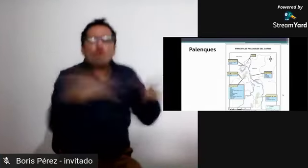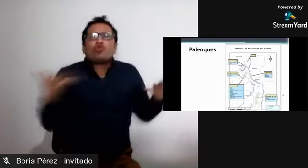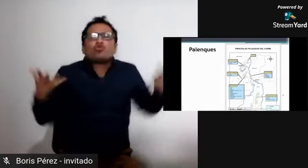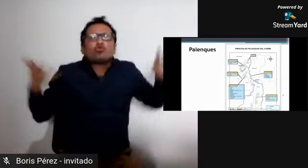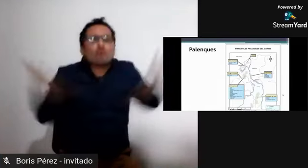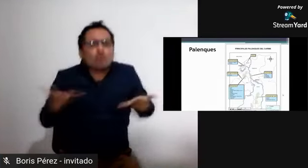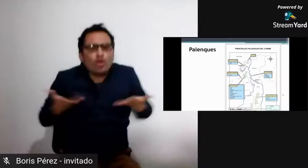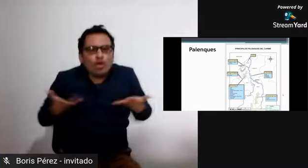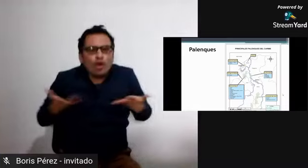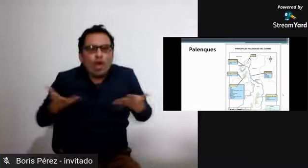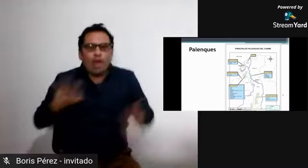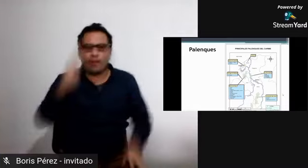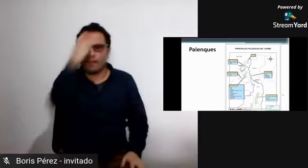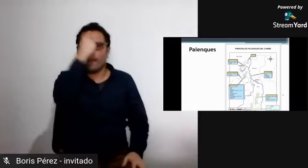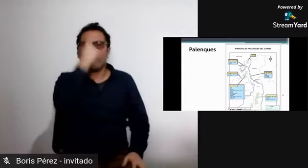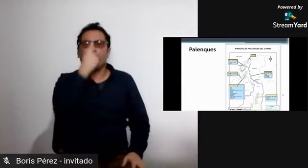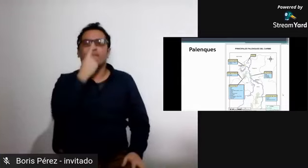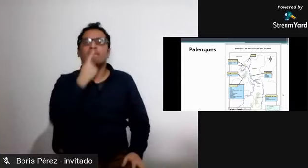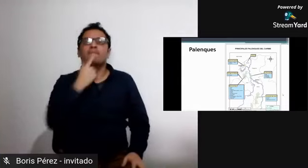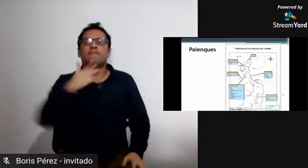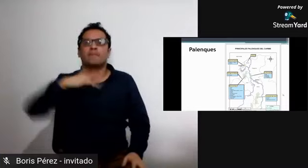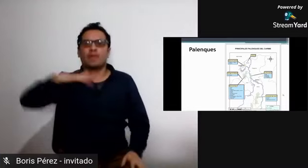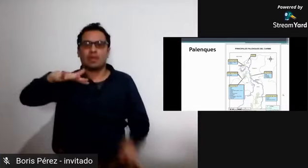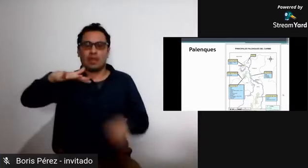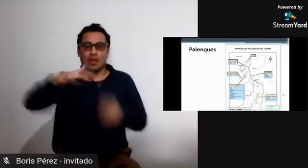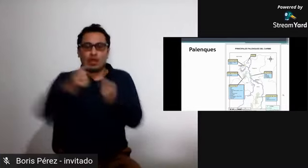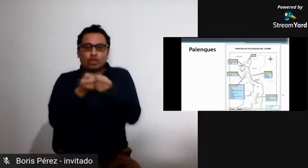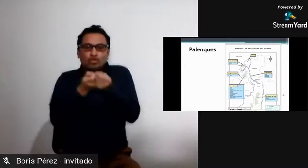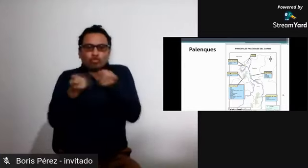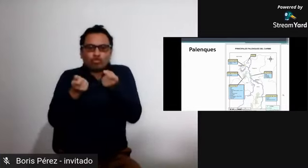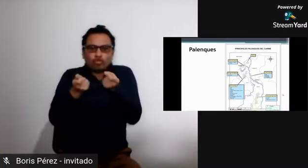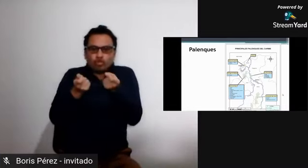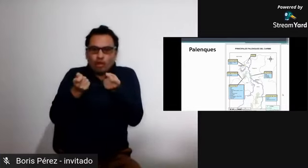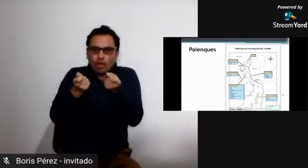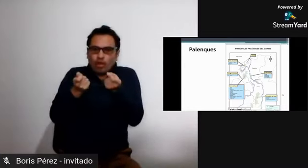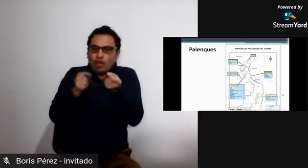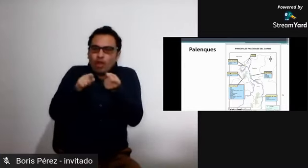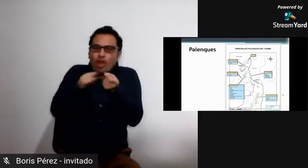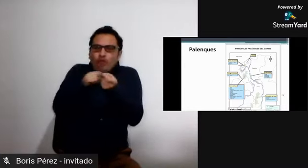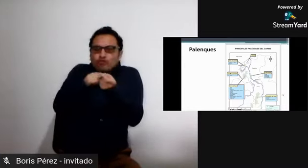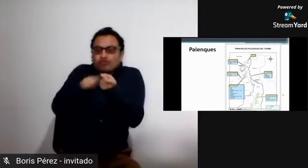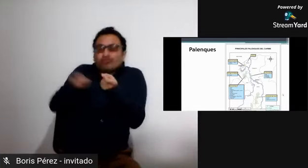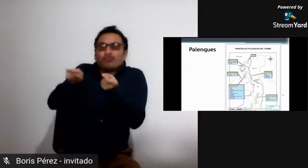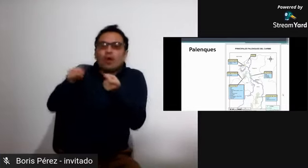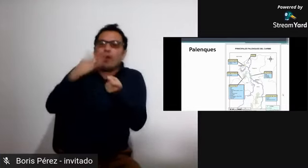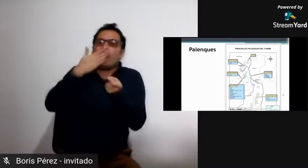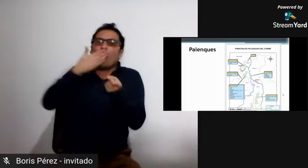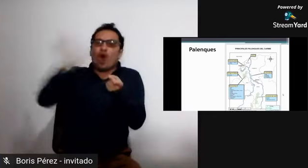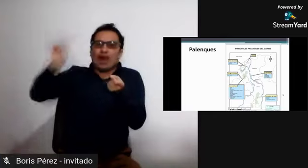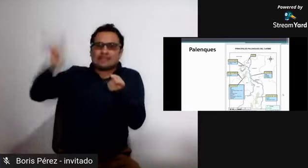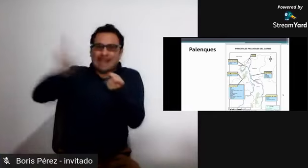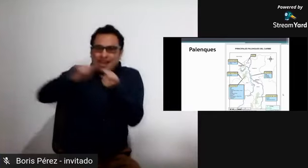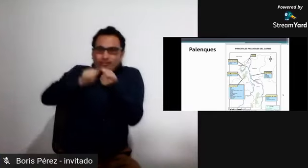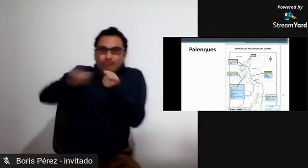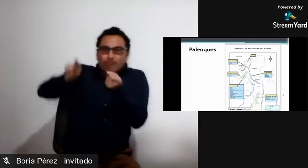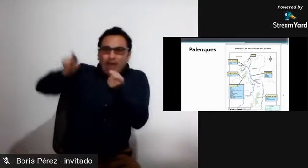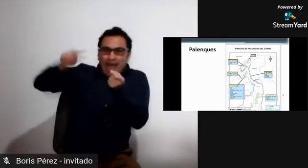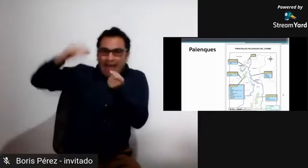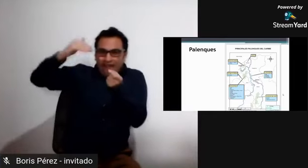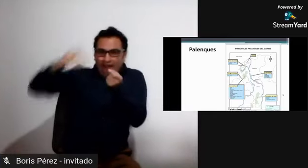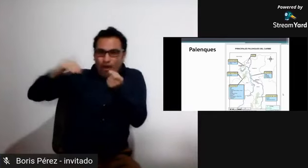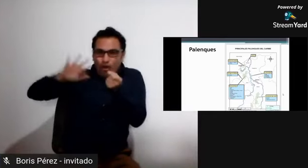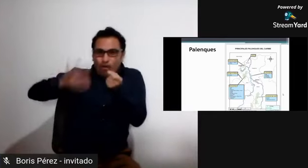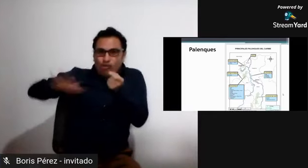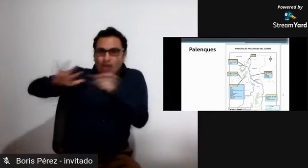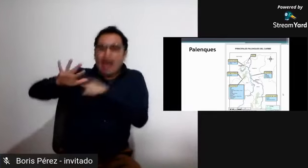Donde inició todo este proceso también de establecer los palenques. Uno de los primeros se estableció en Santa Marta,